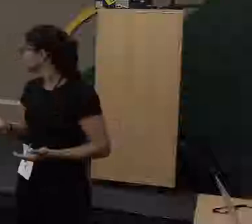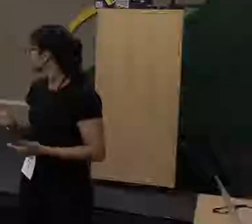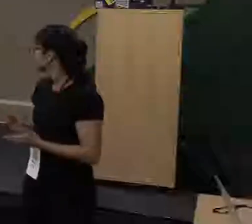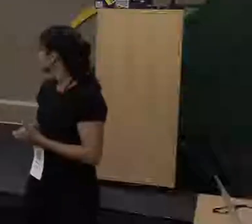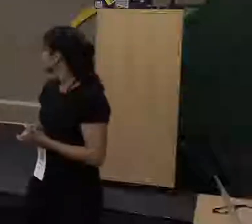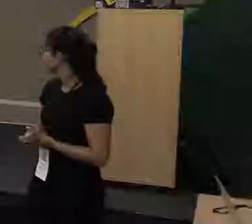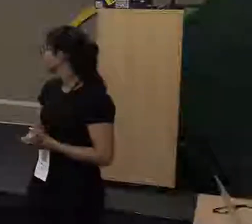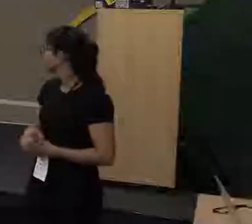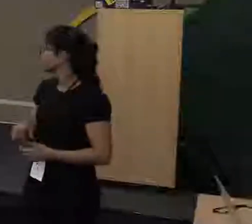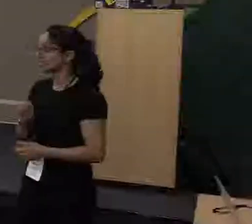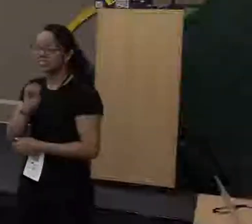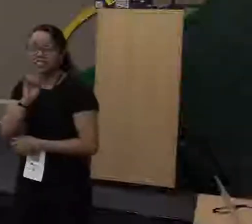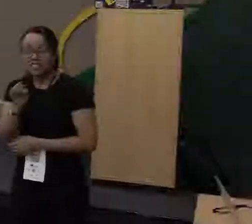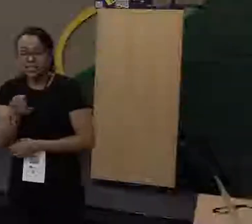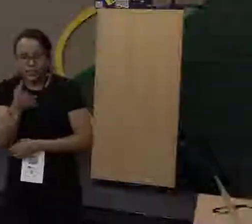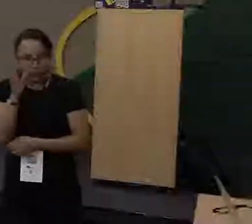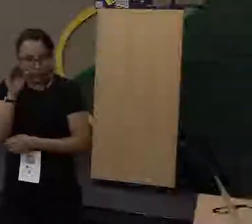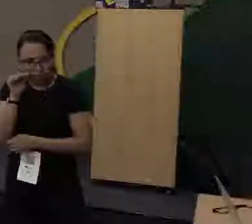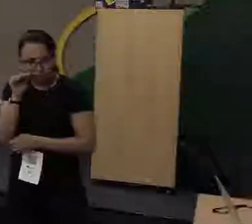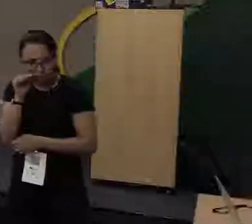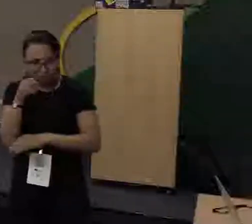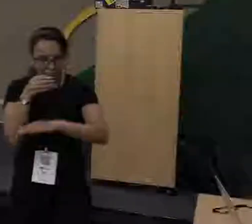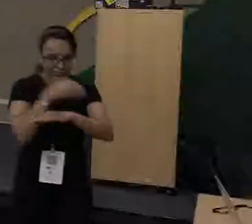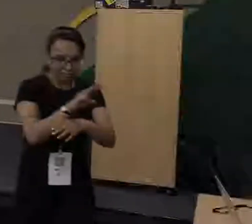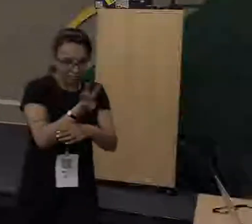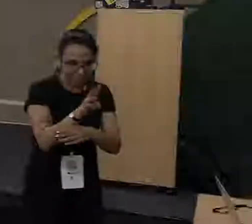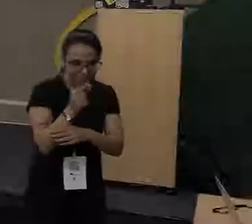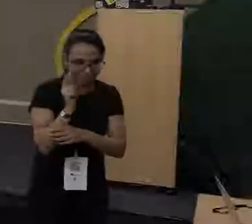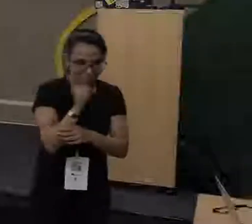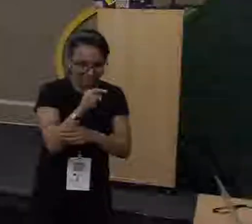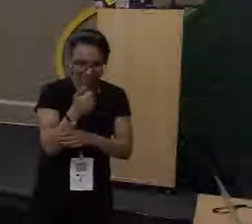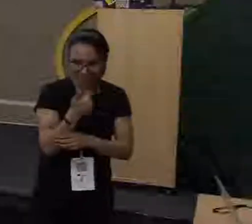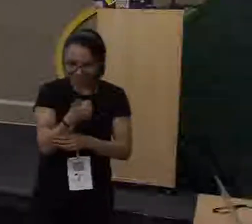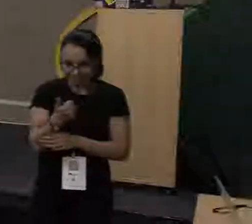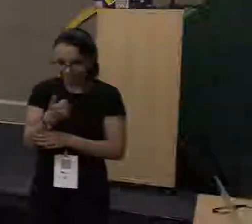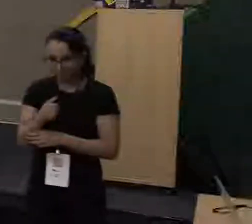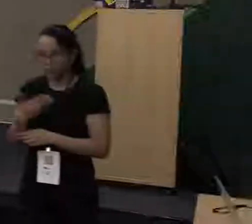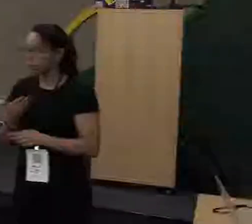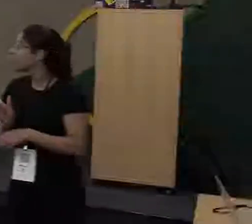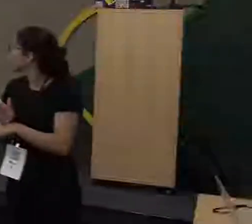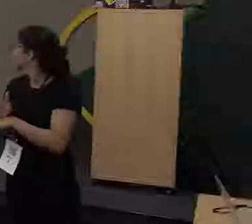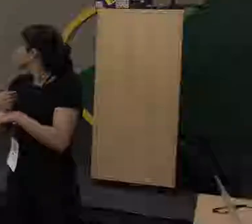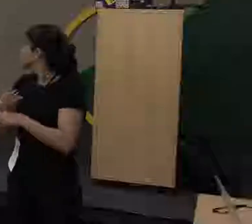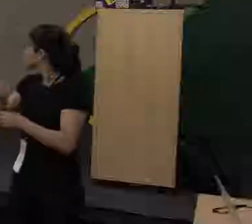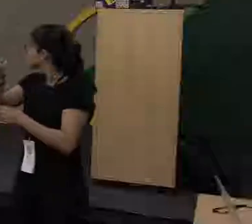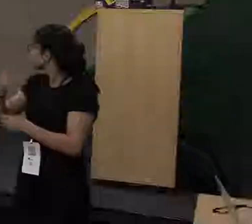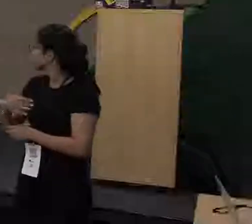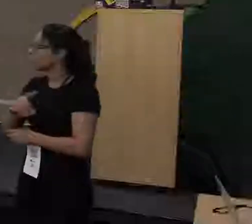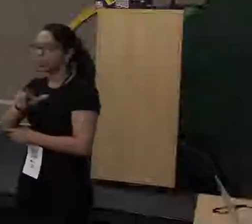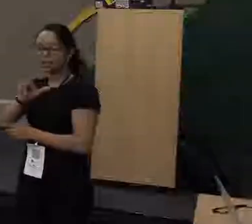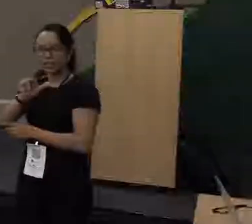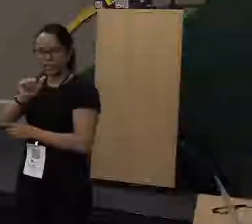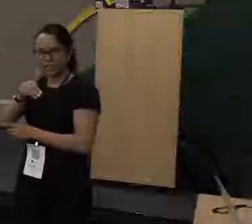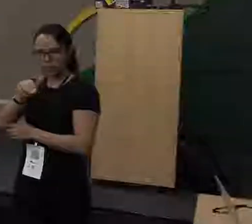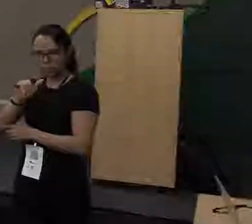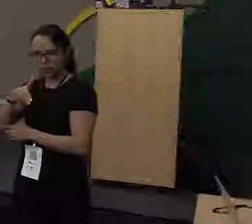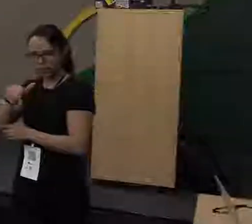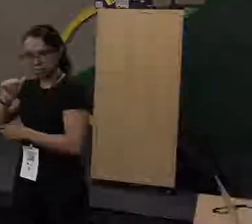Quem quiser aí depois vai lá e clica. Então, antes da gente falar de lambdas, e streams, vamos